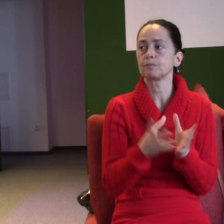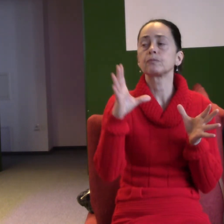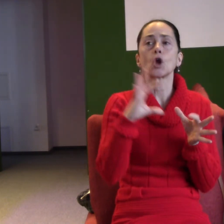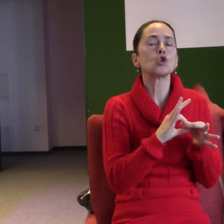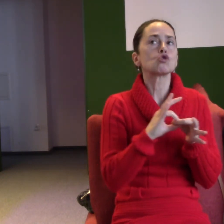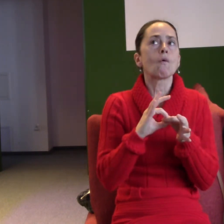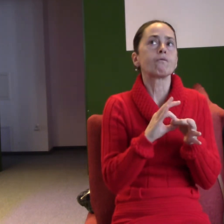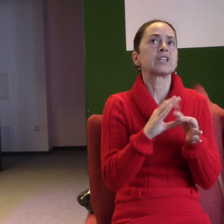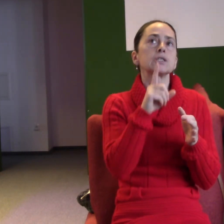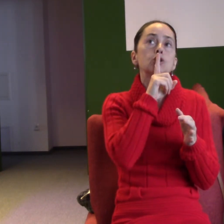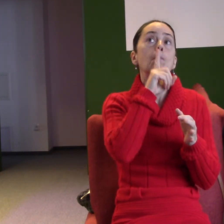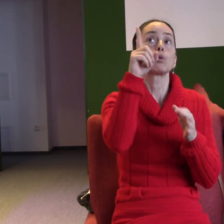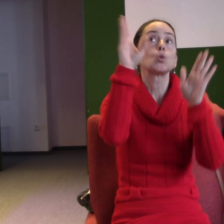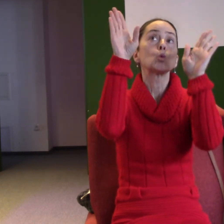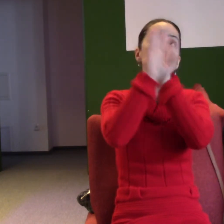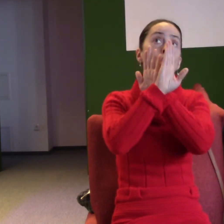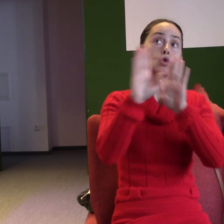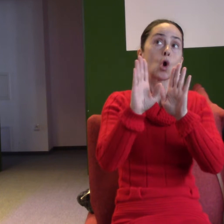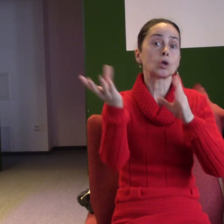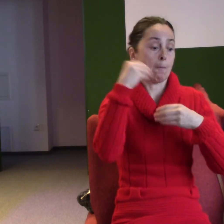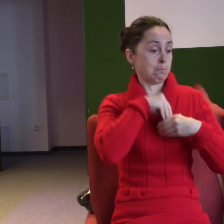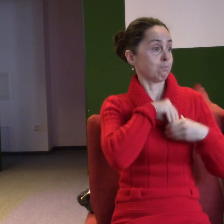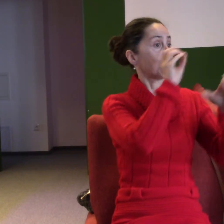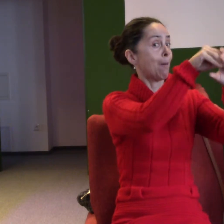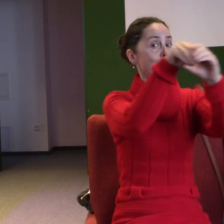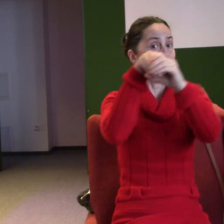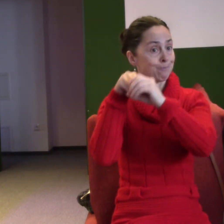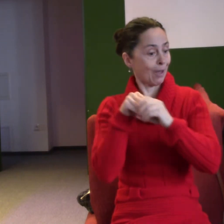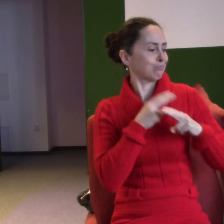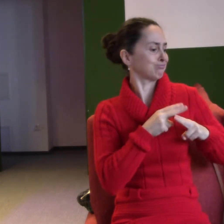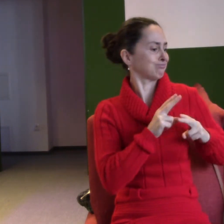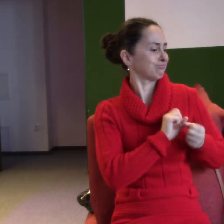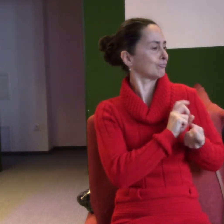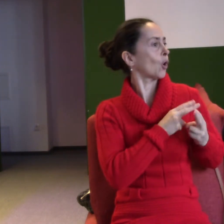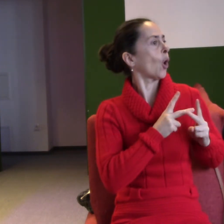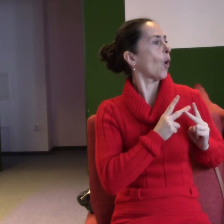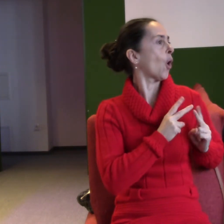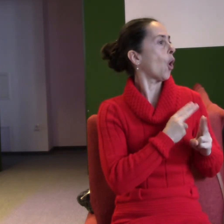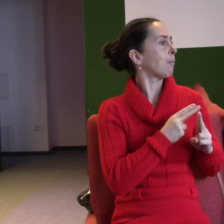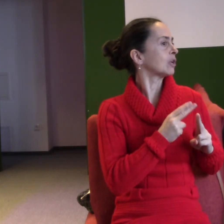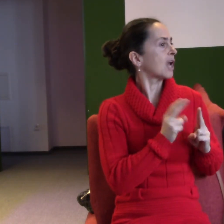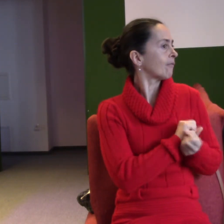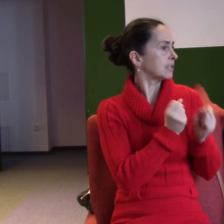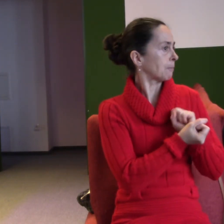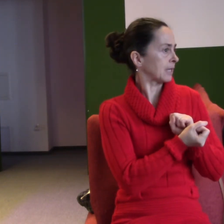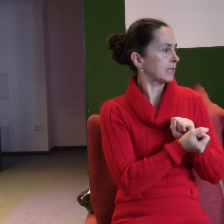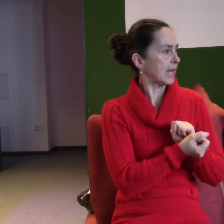že pán Bůh se rozhodl přijít do našeho života a všechno změnit. Radost, o které budeme mluvit, totiž je